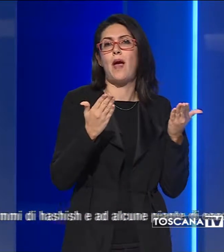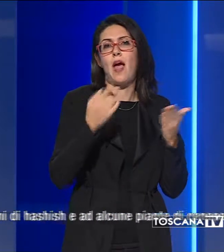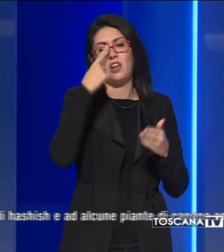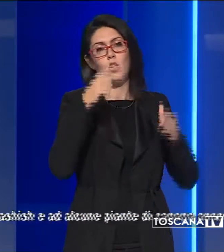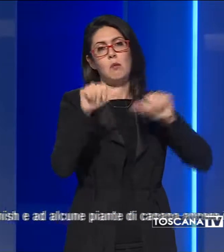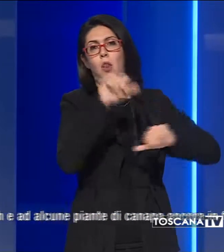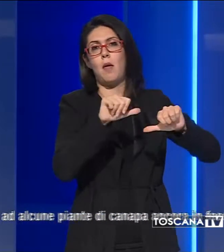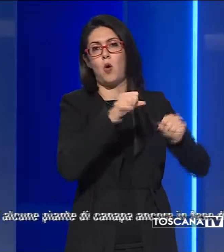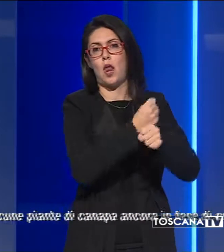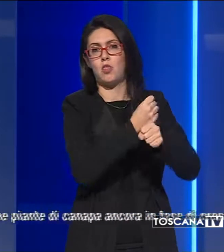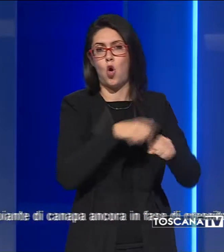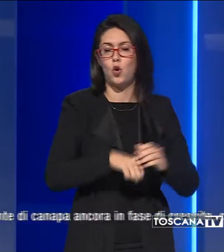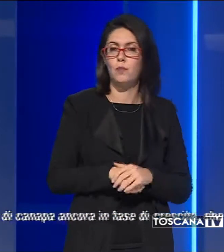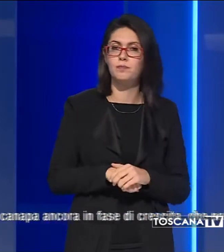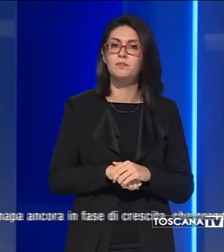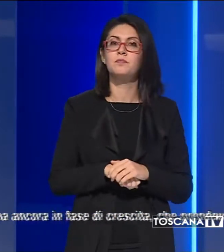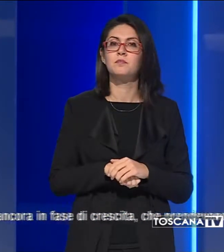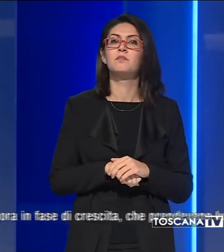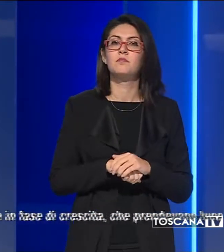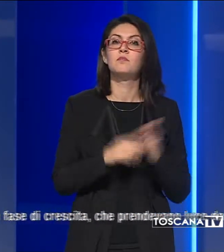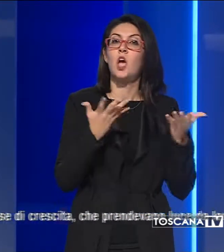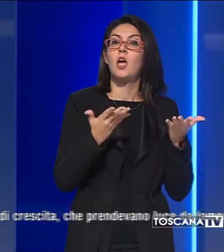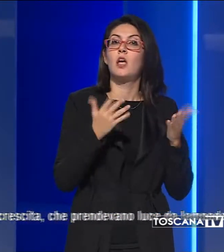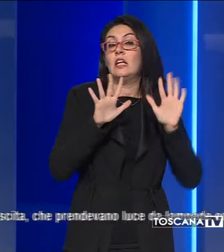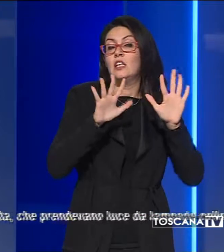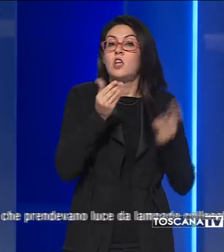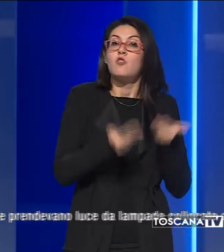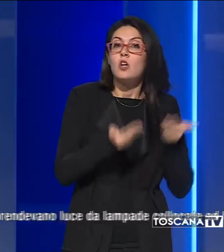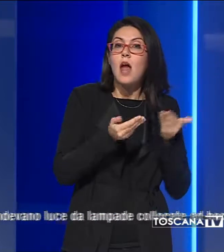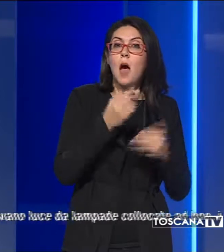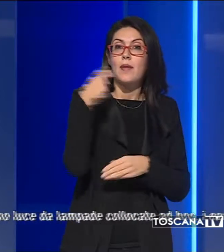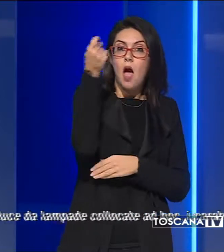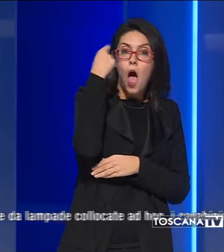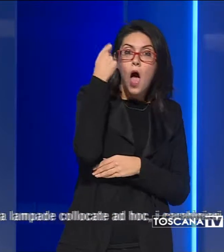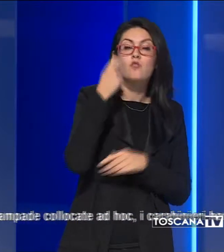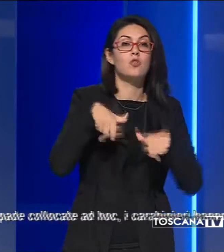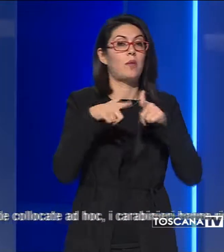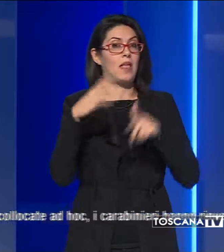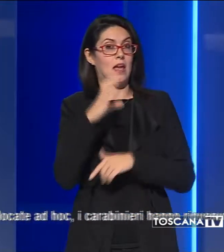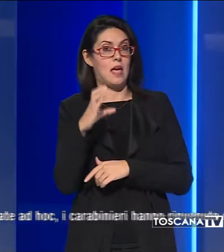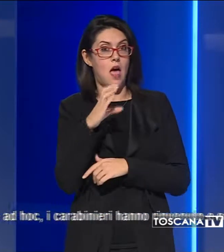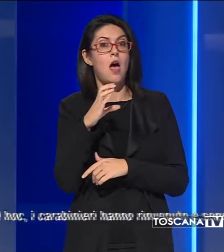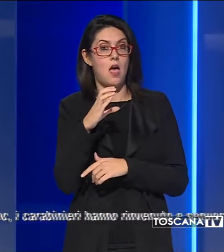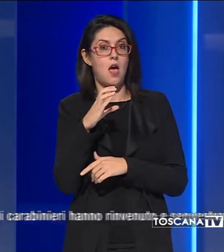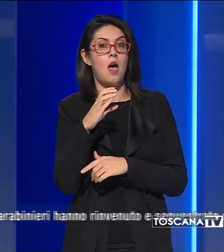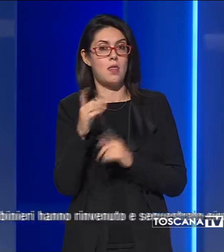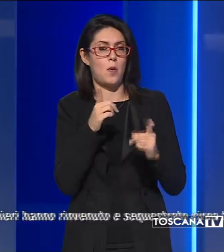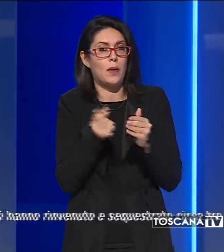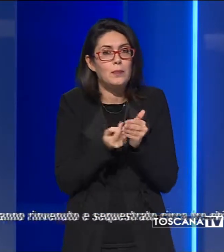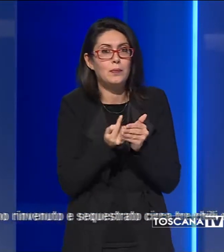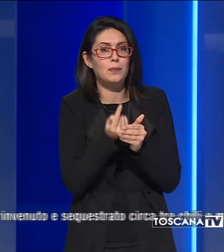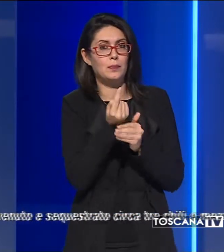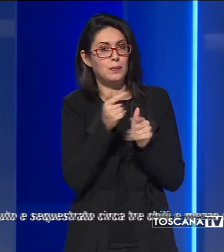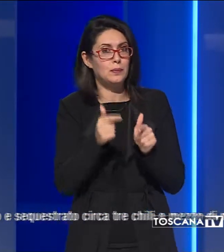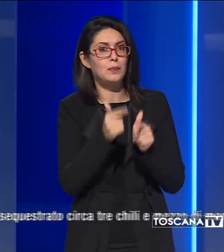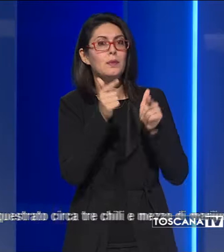laboratorio. Oltre 10 grammi di hashish, piante di canapa ancora in fase di crescita